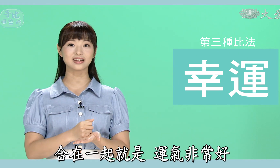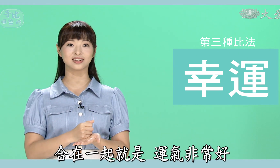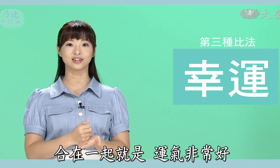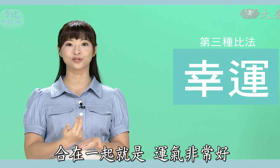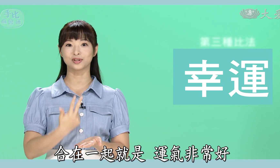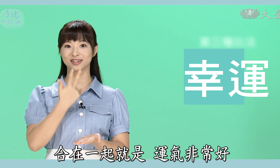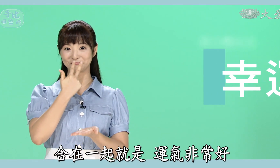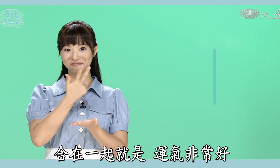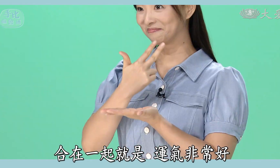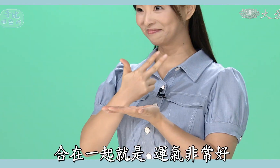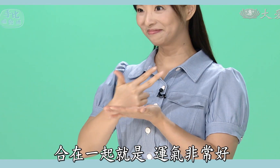一起呢就是